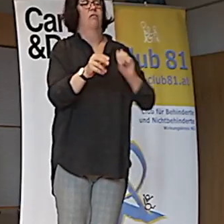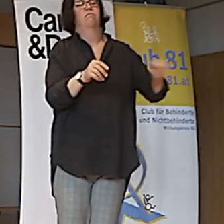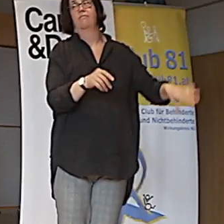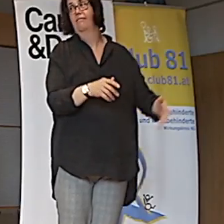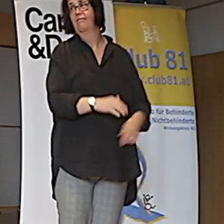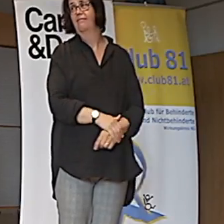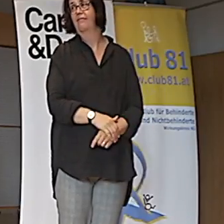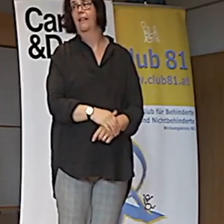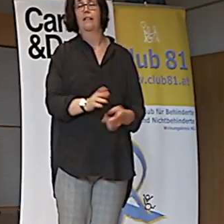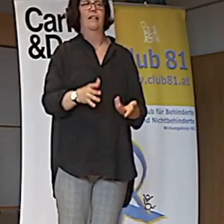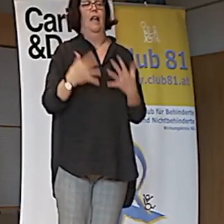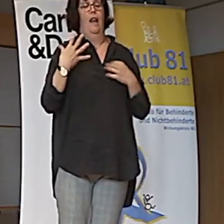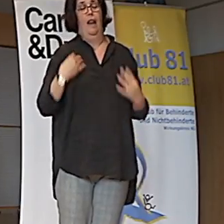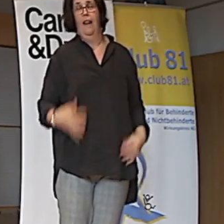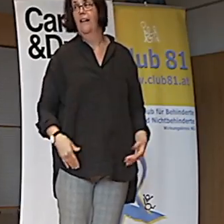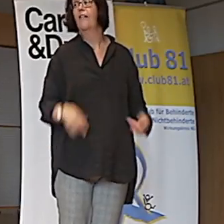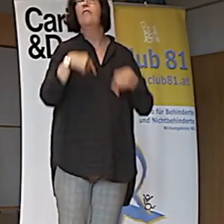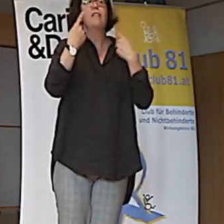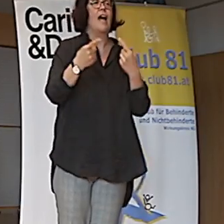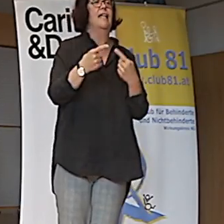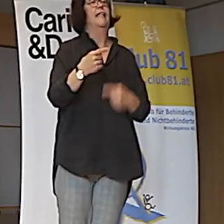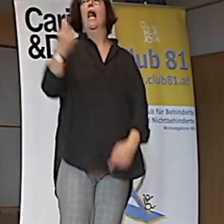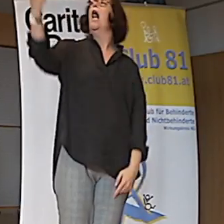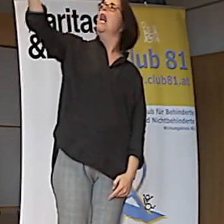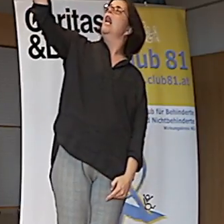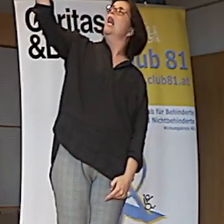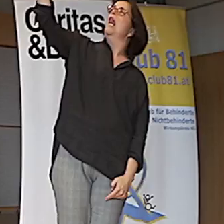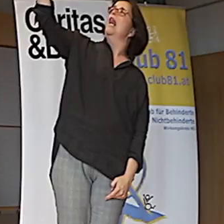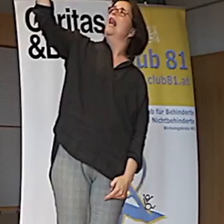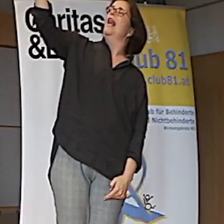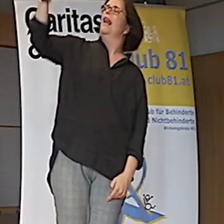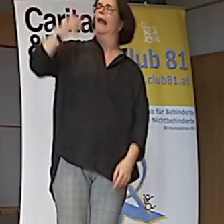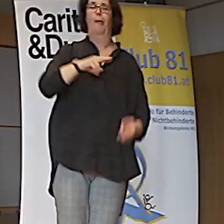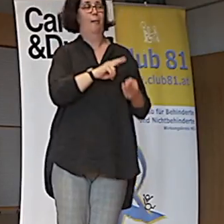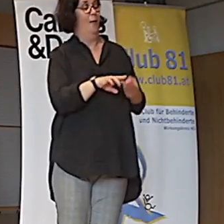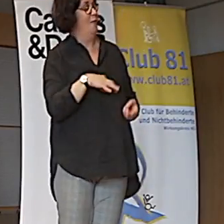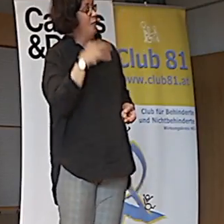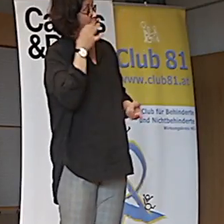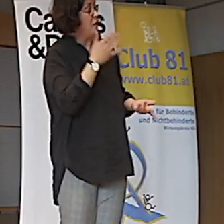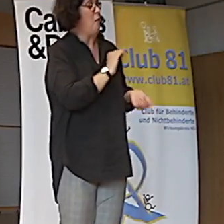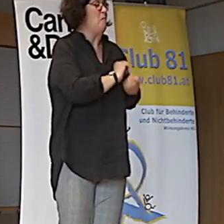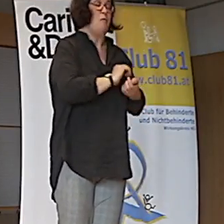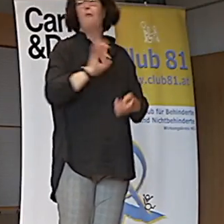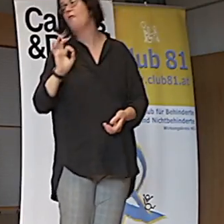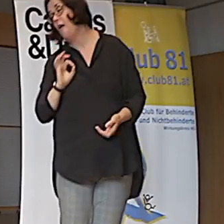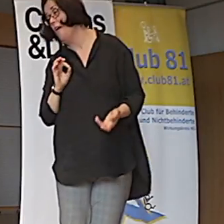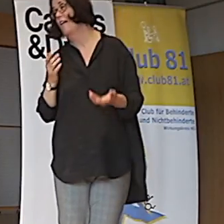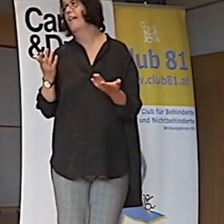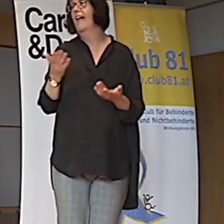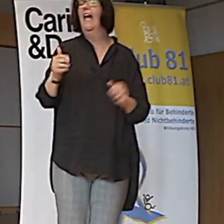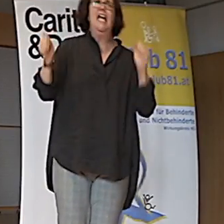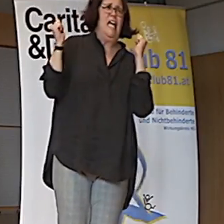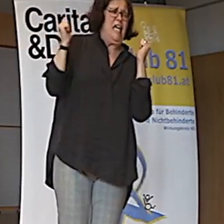beim Füchsen ist. Man macht nur ein paar Selfies, und quatscht nur ein mit der Freundin oder einem Freund, oder mit so einem, wie man da ist.